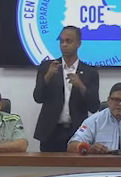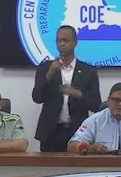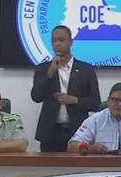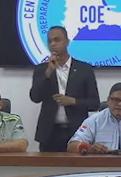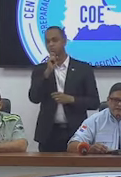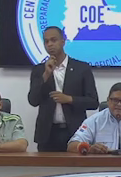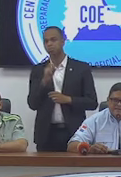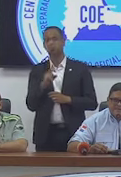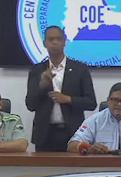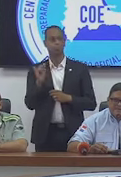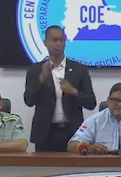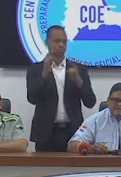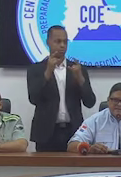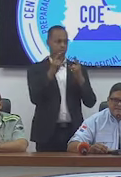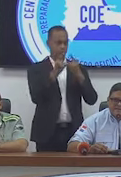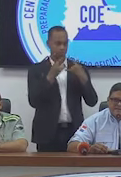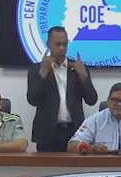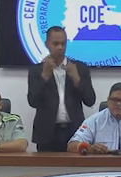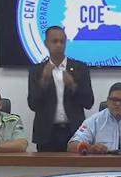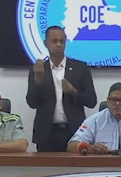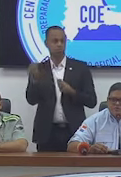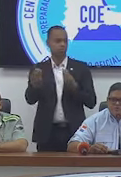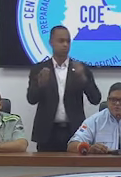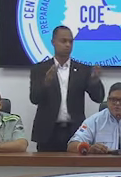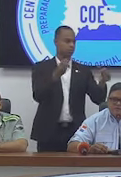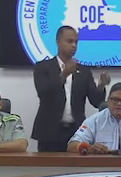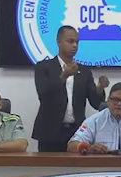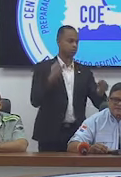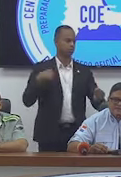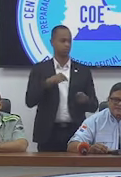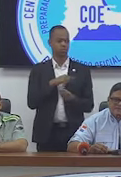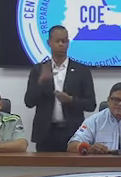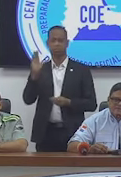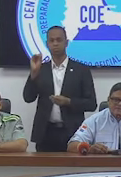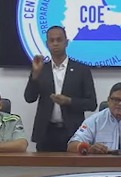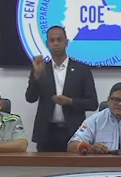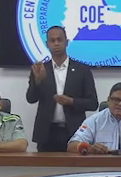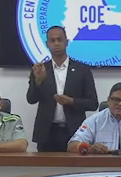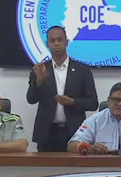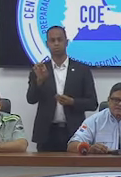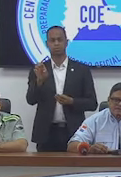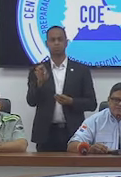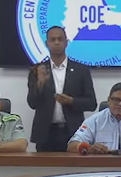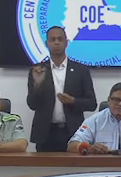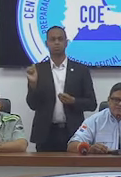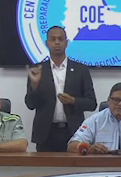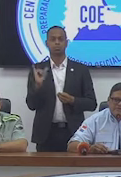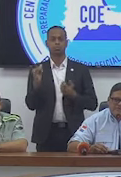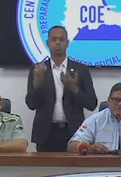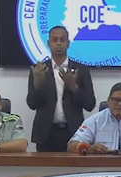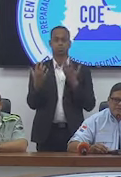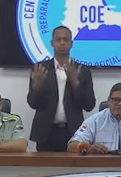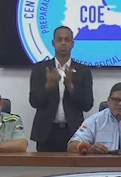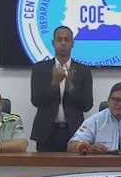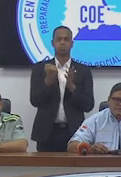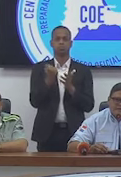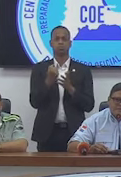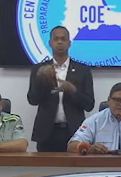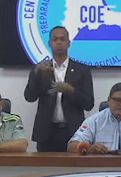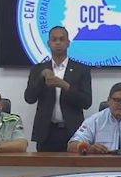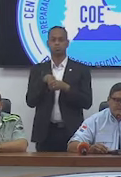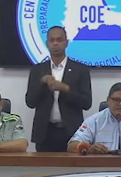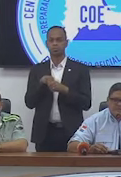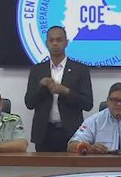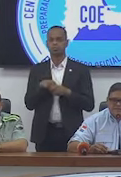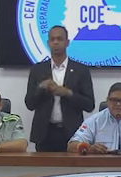entregando mascarillas. Nosotros como centro de operación de emergencia también aprovechamos los peajes